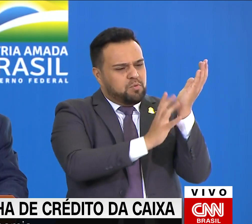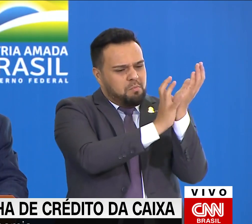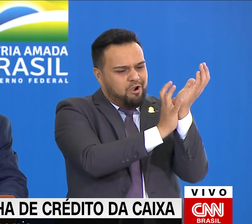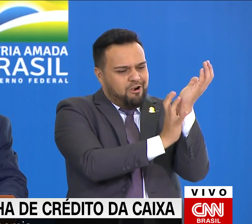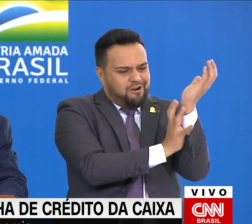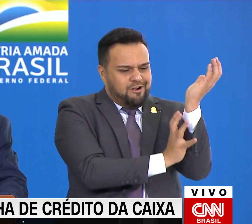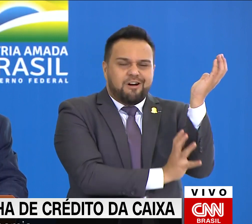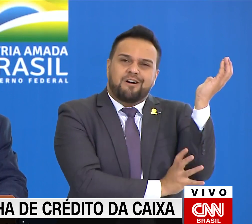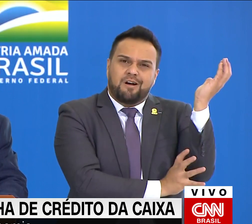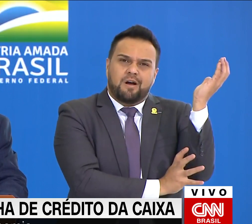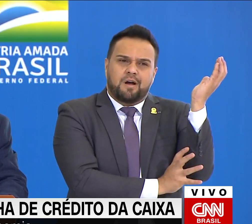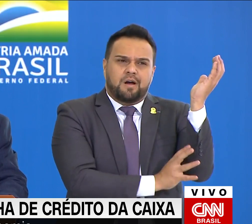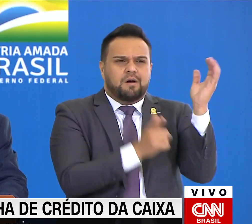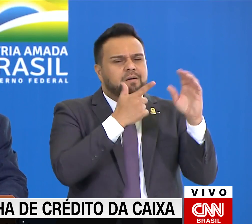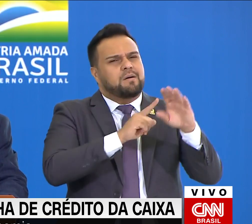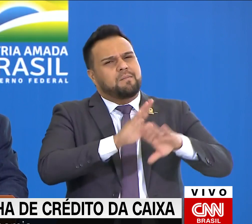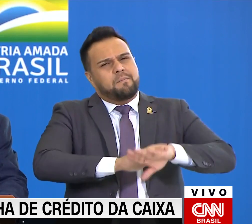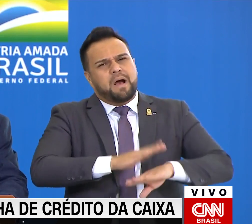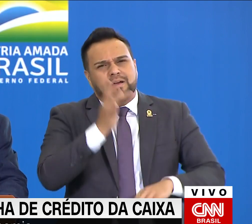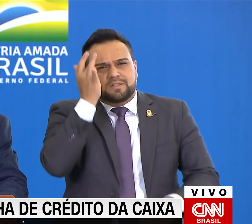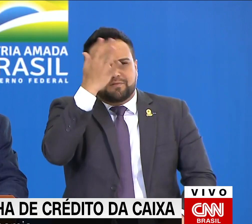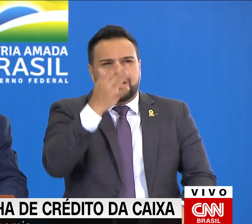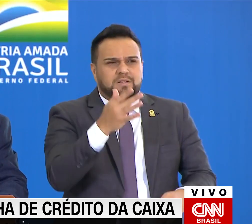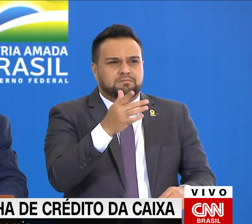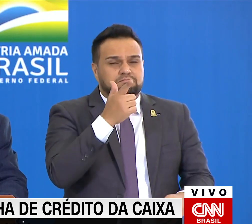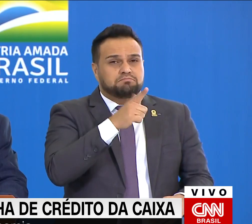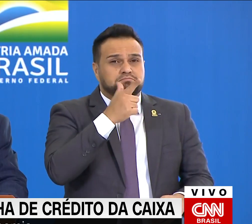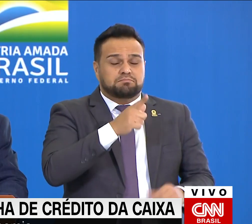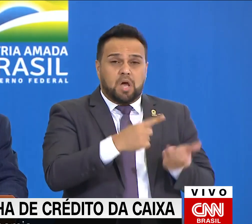e socialmente sensível.